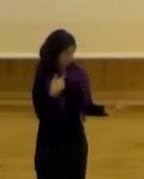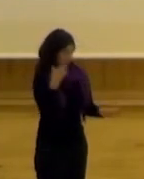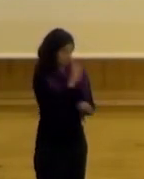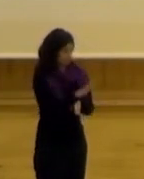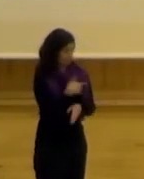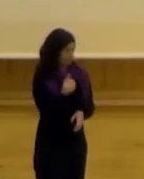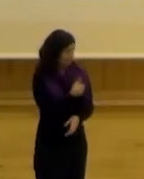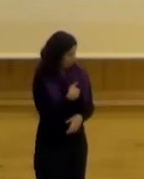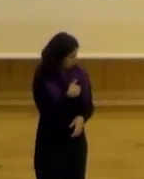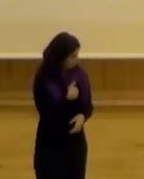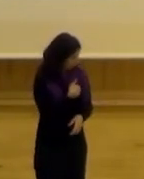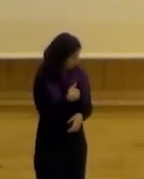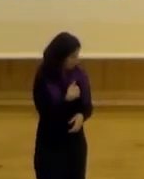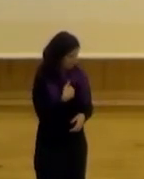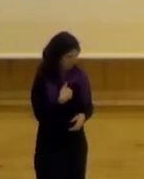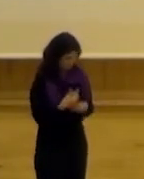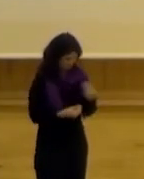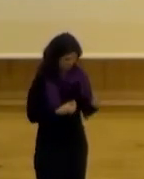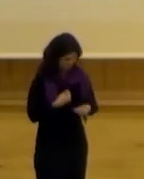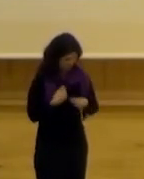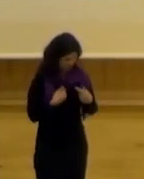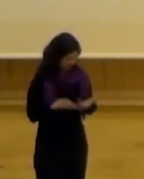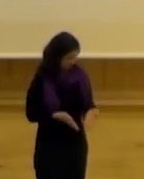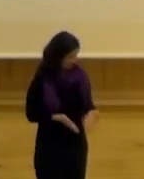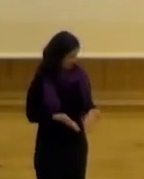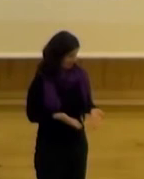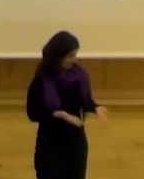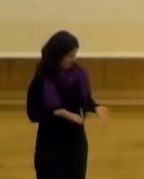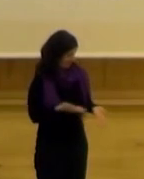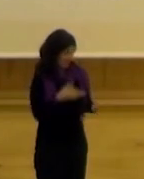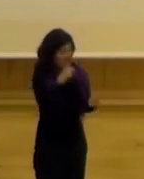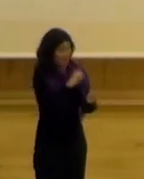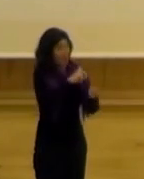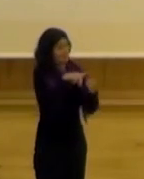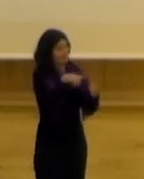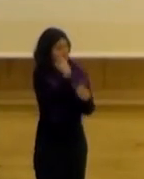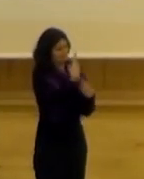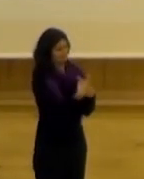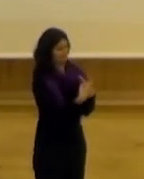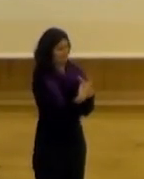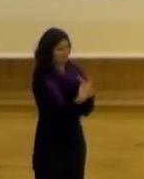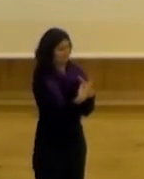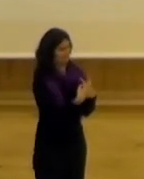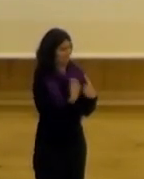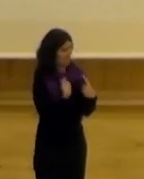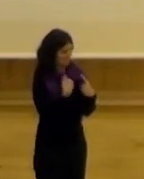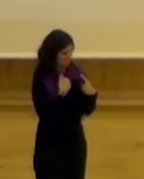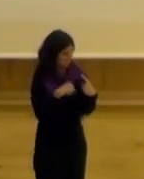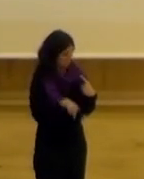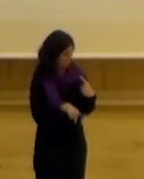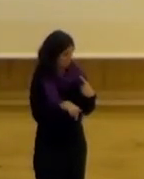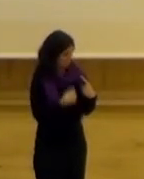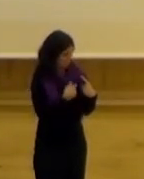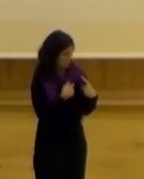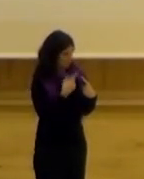comisión dije ¿qué hago aquí? y claro la siguiente pregunta fue si yo estoy aquí